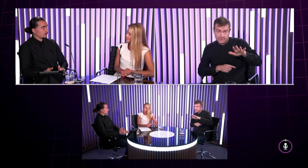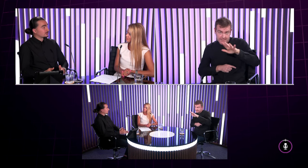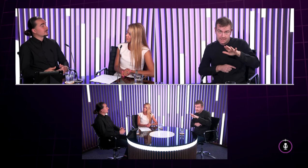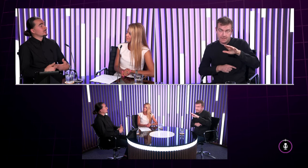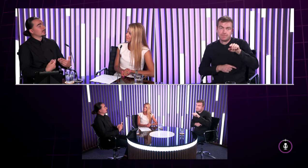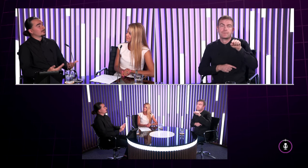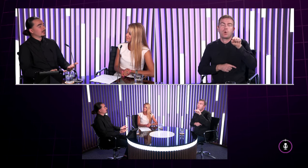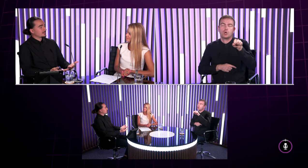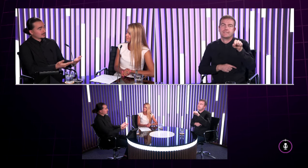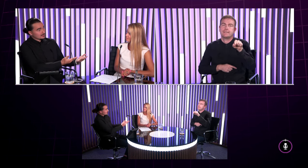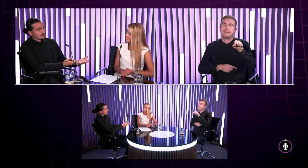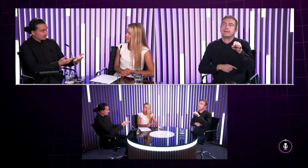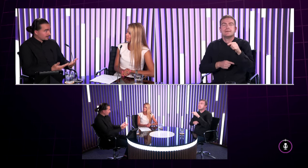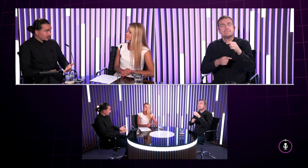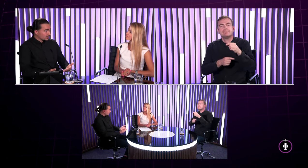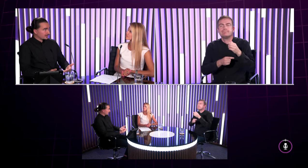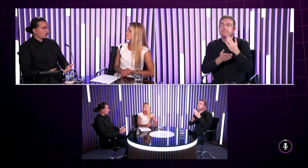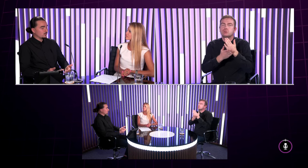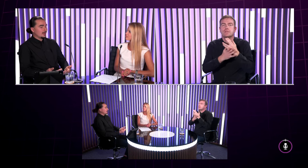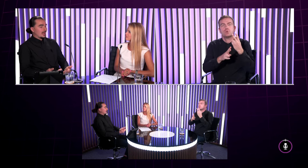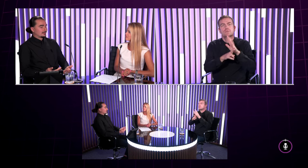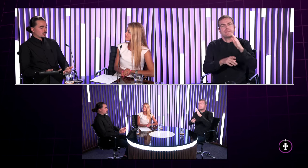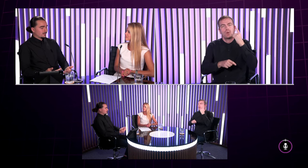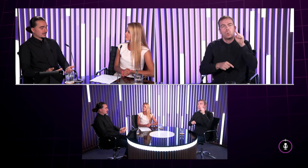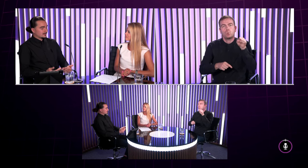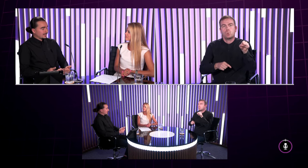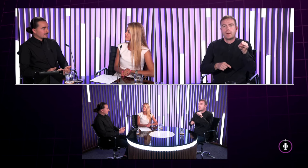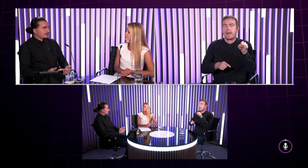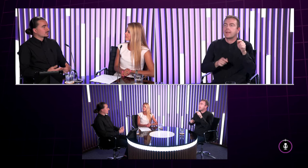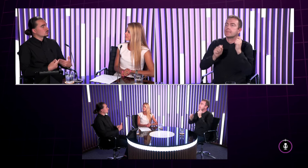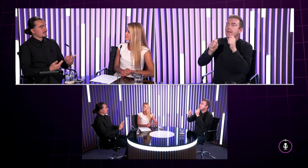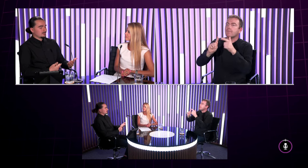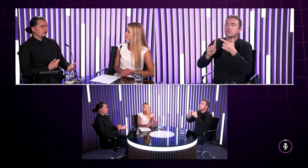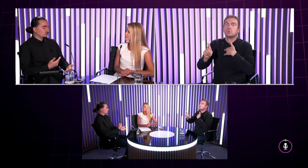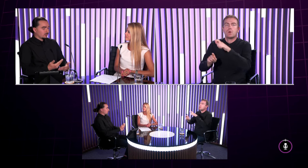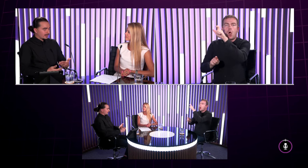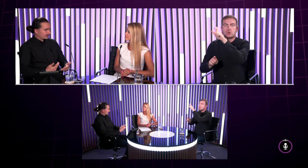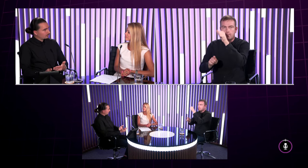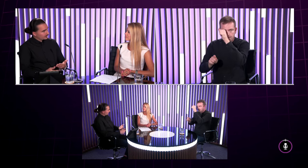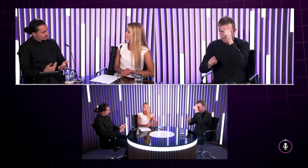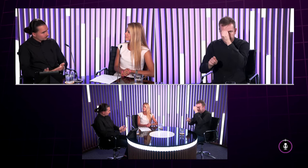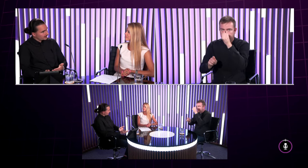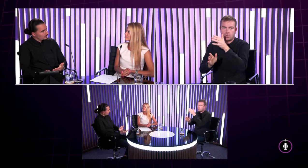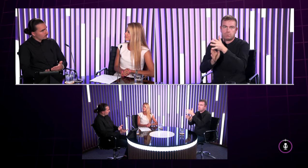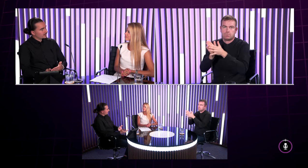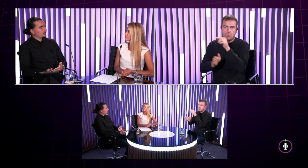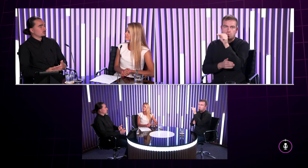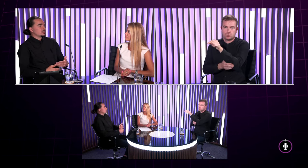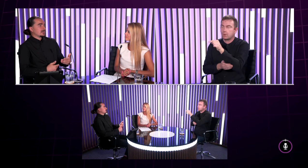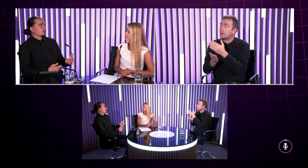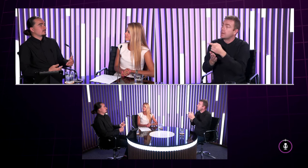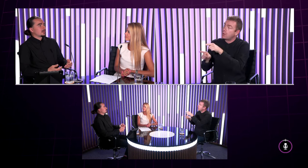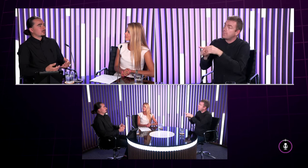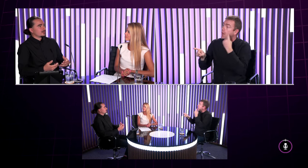menné posunky to znamená že keď napríklad by ste teraz vy prišli k niekomu a ten človek vás chce predstaviť a že už by ste buď boli aj etablovaníš v tej komunite